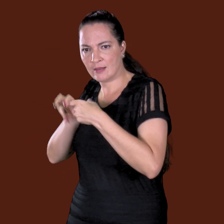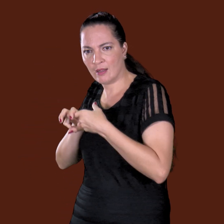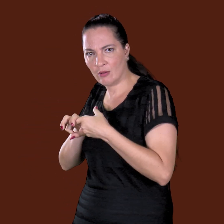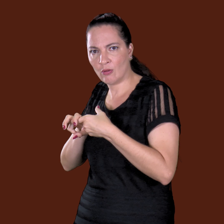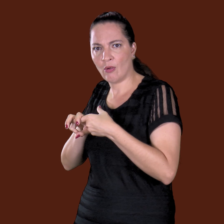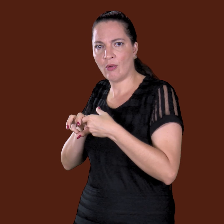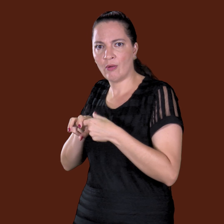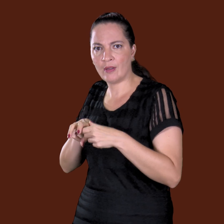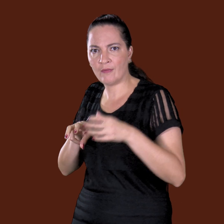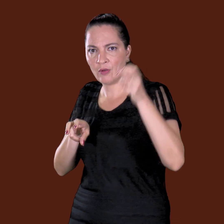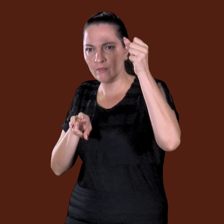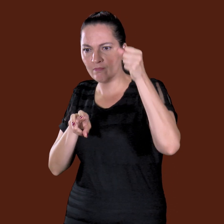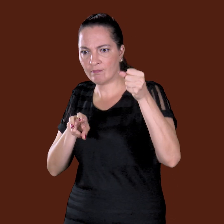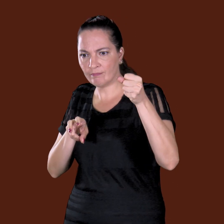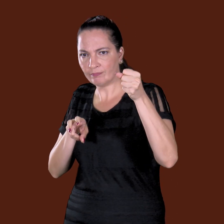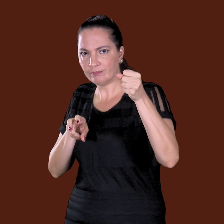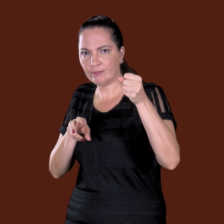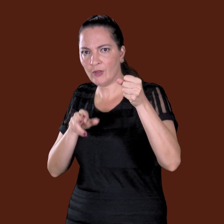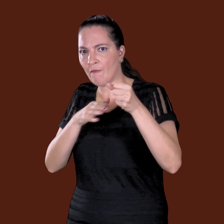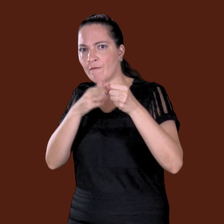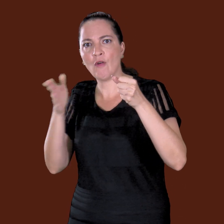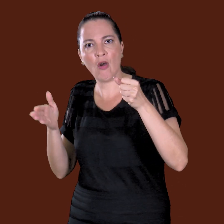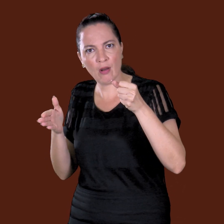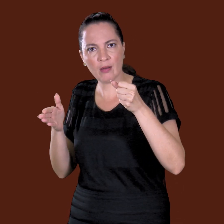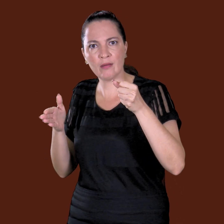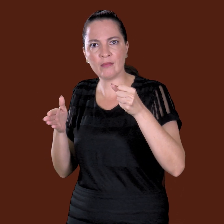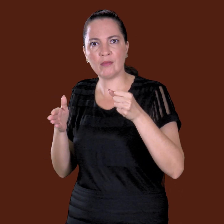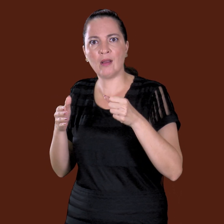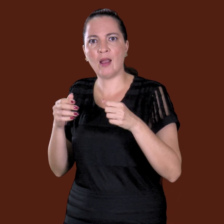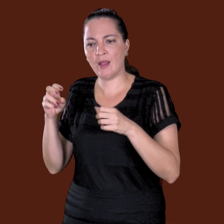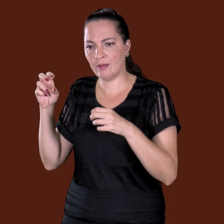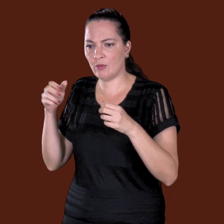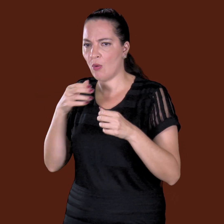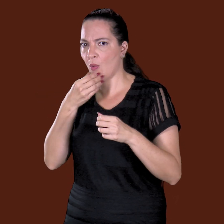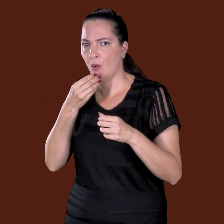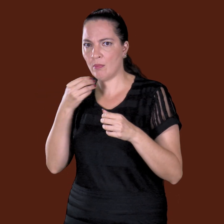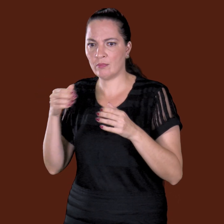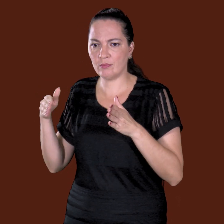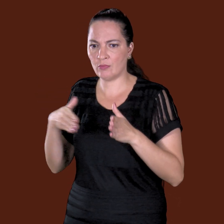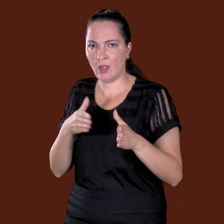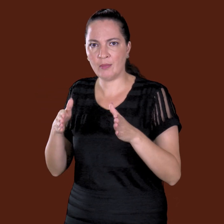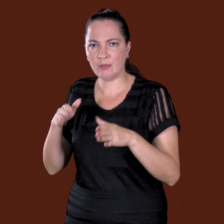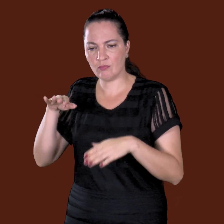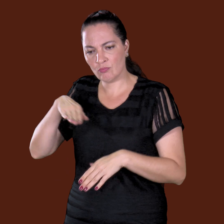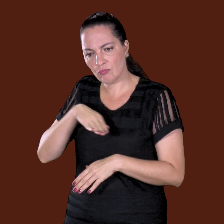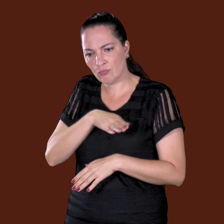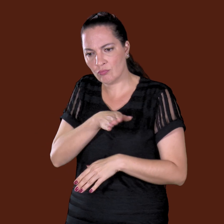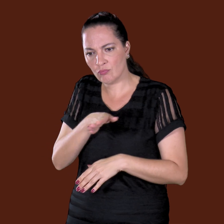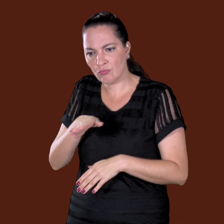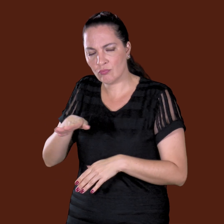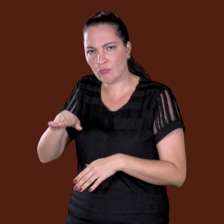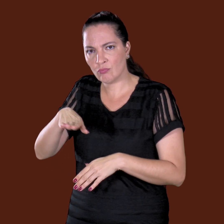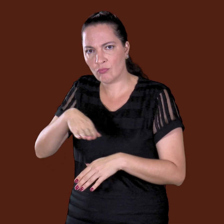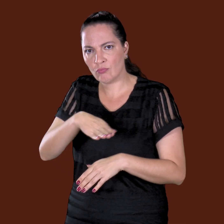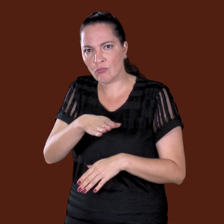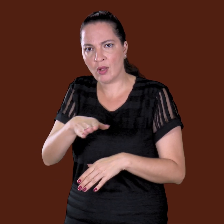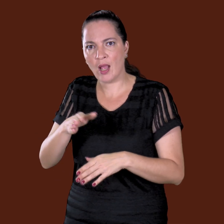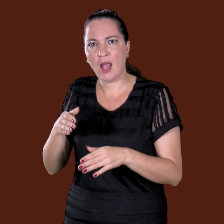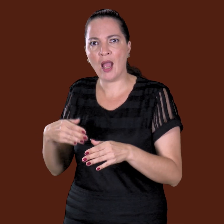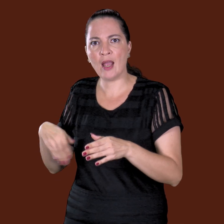Mas você não acha, vem, não, é aqui mesmo que eu quero ir. Aí foi, chegou lá, tá lá. O Palmar, né, era esquisitinho lá,